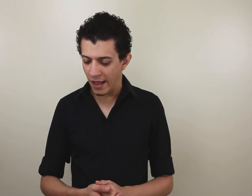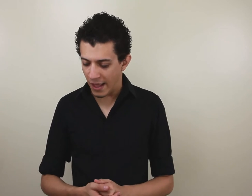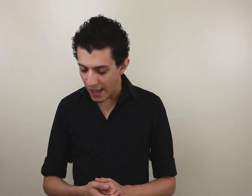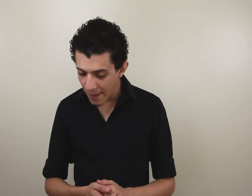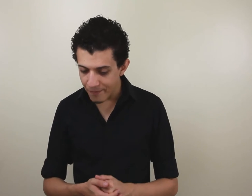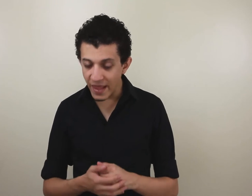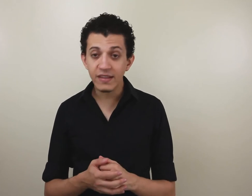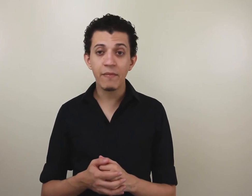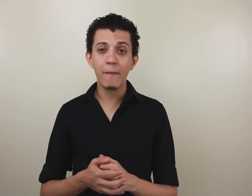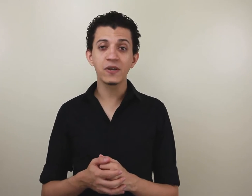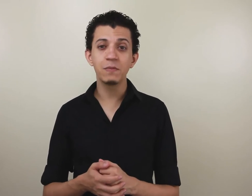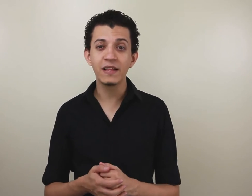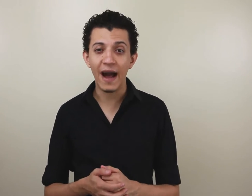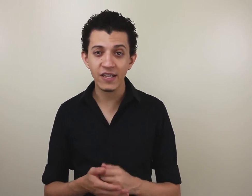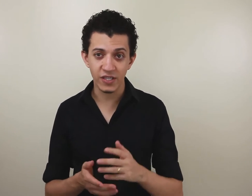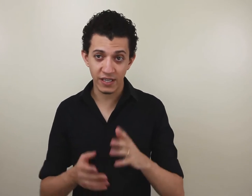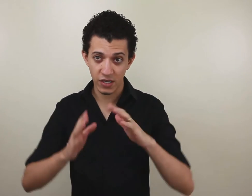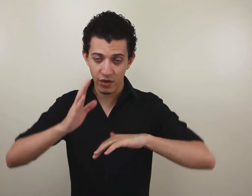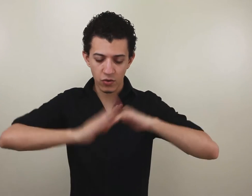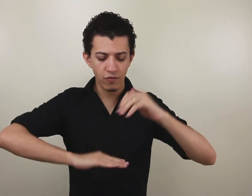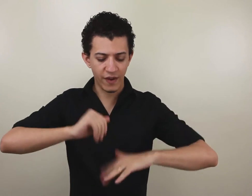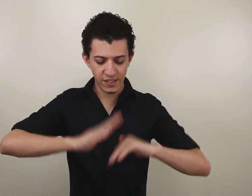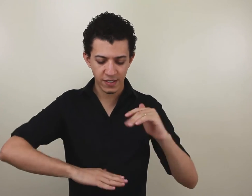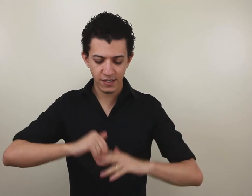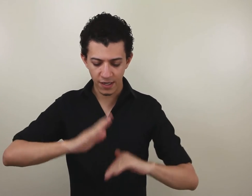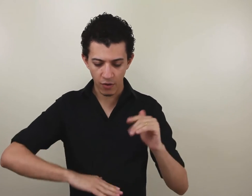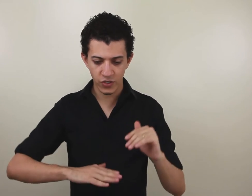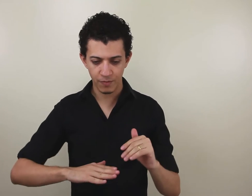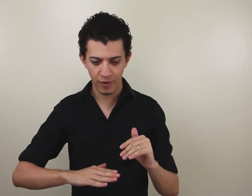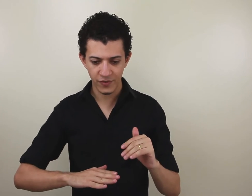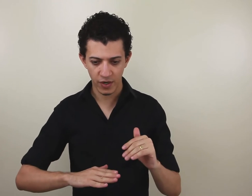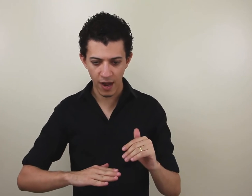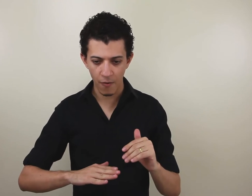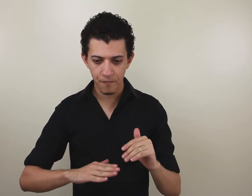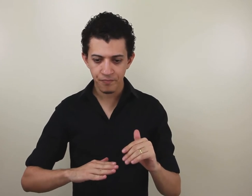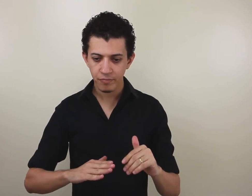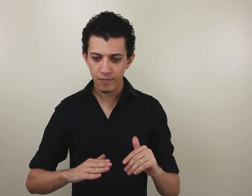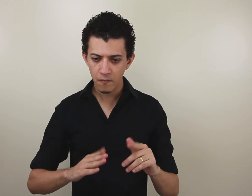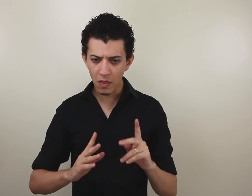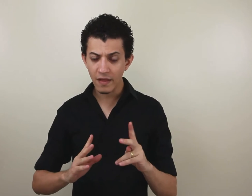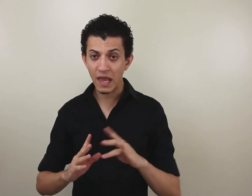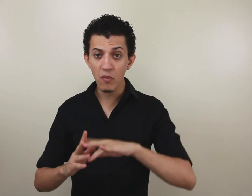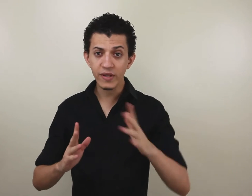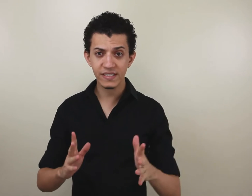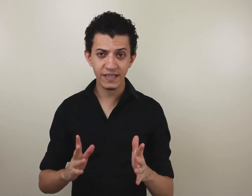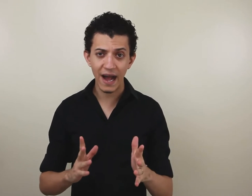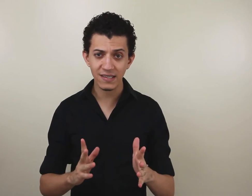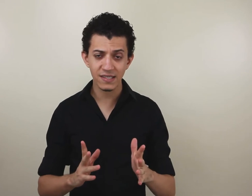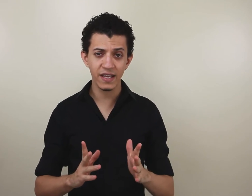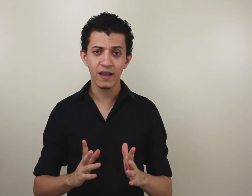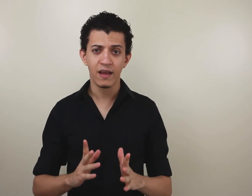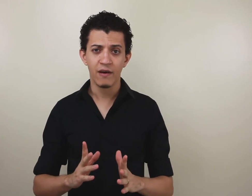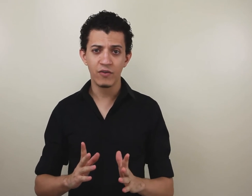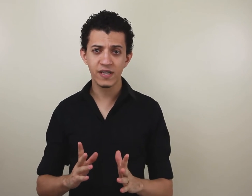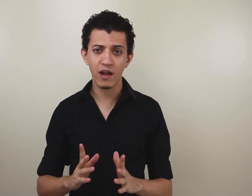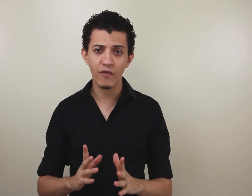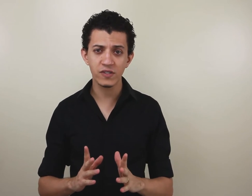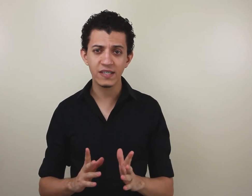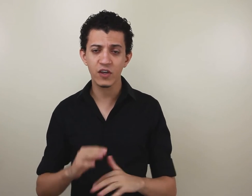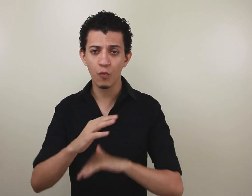E tem também a possibilidade, isso aqui eu estou fazendo esse sinal de profissional. Tem muitas cidades que você não vai usar isso aqui como